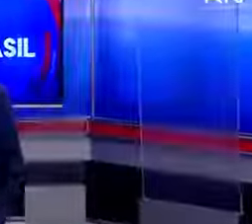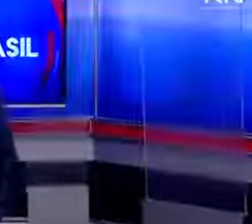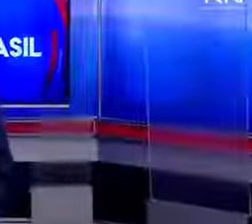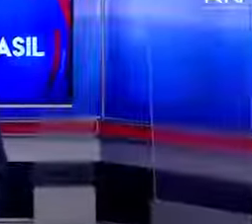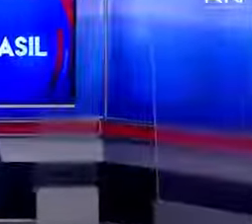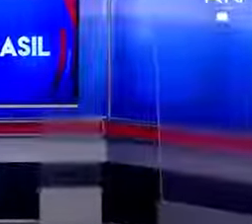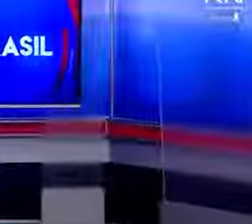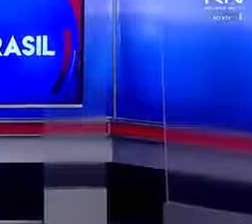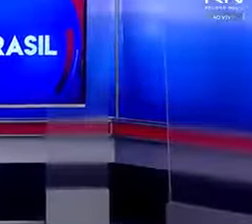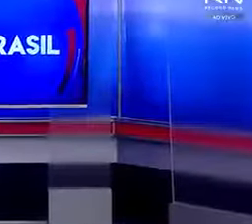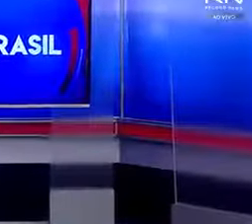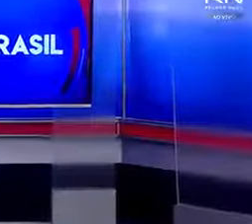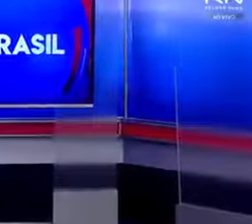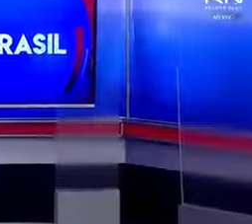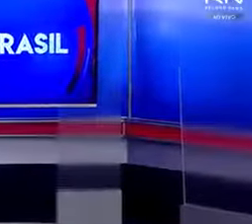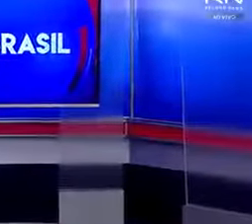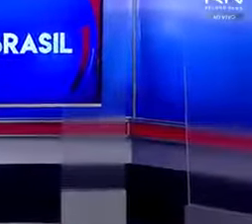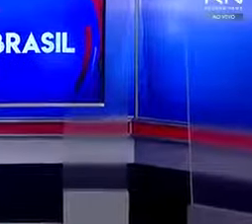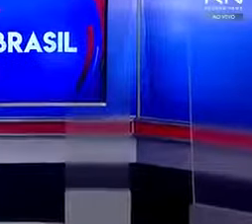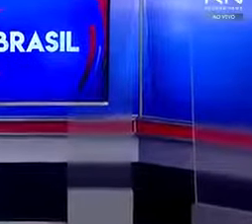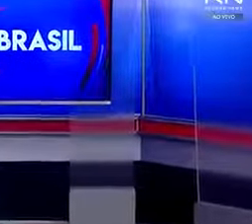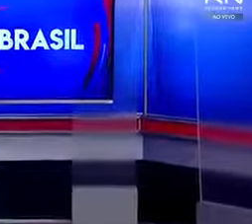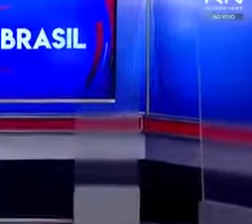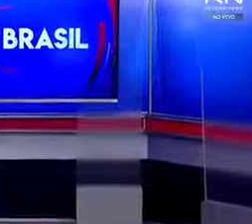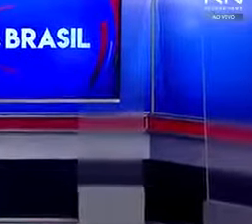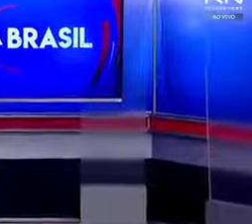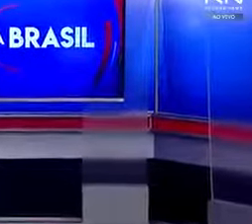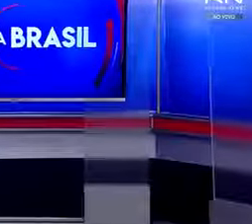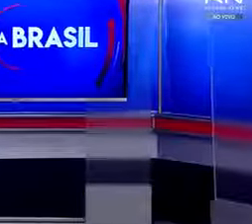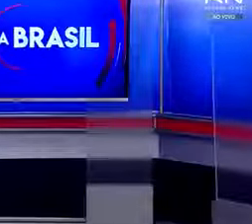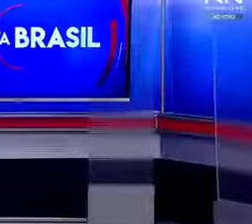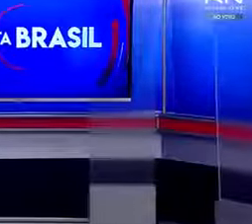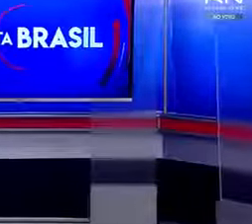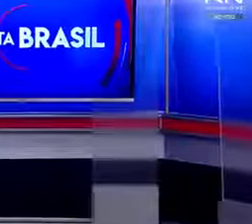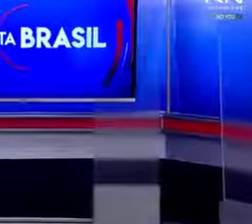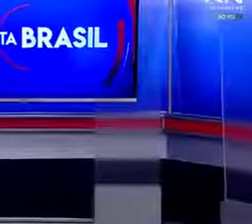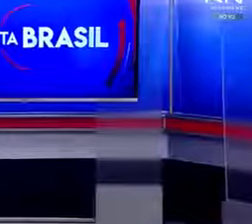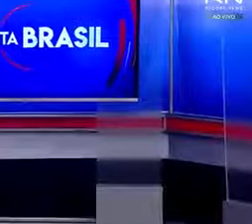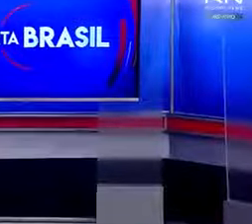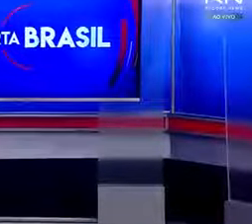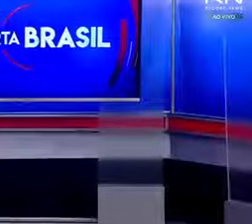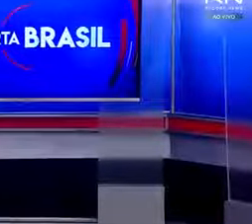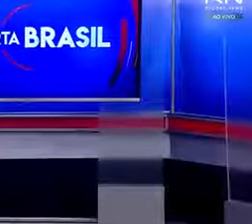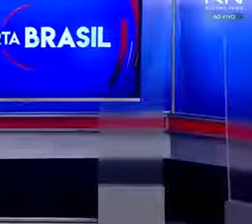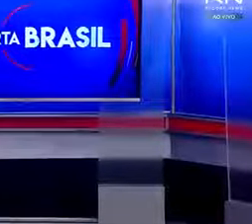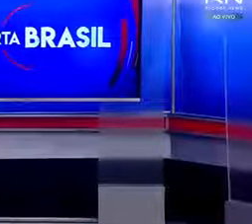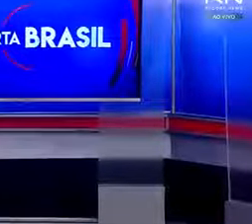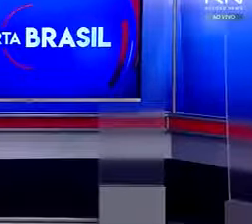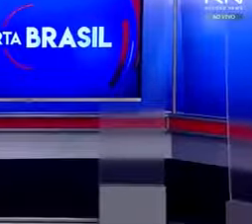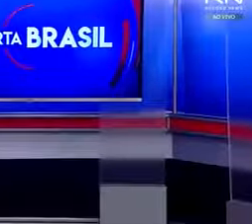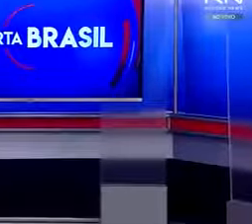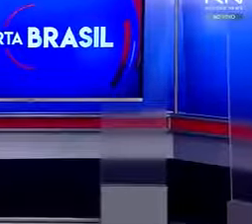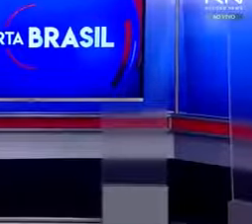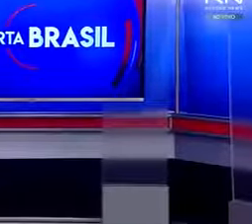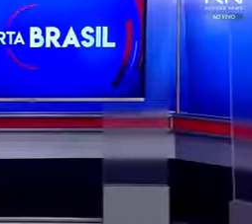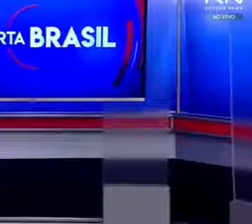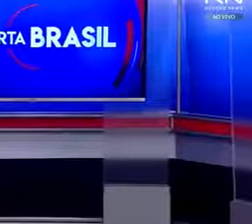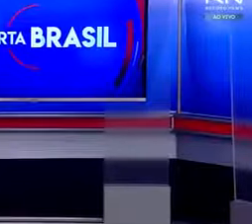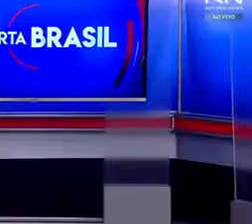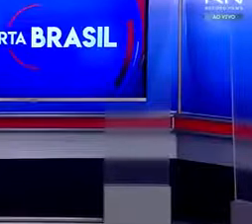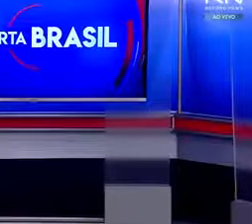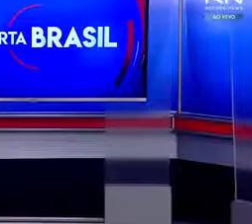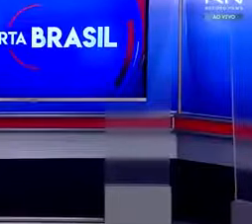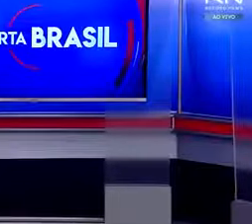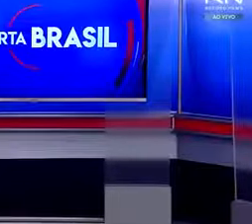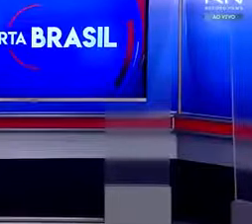E o presidente Jair Bolsonaro comentou a prisão de Fabrício Queiroz na tradicional live das quintas-feiras, onde também falou sobre o direito